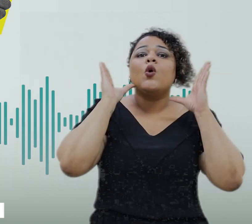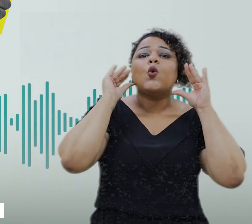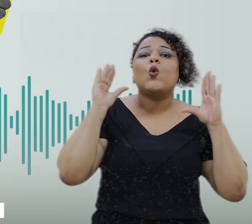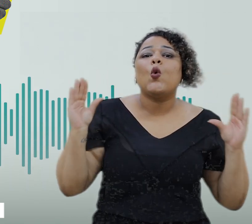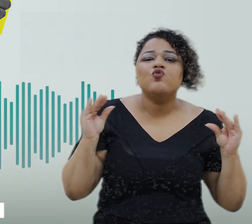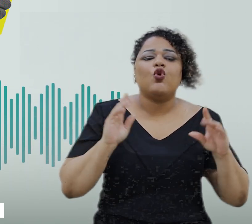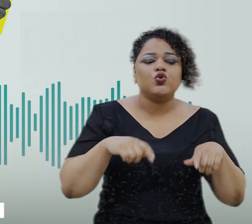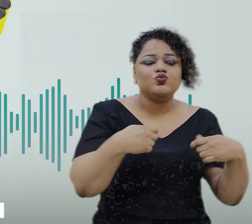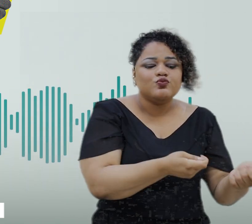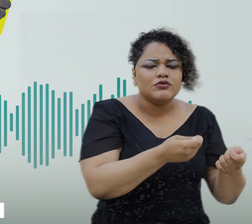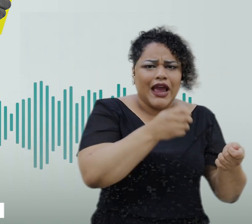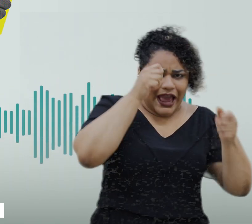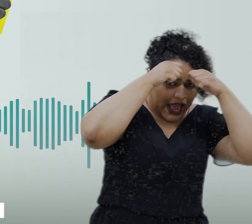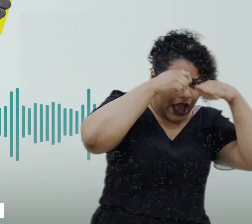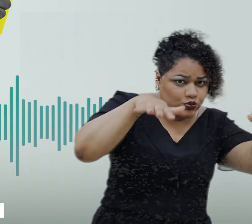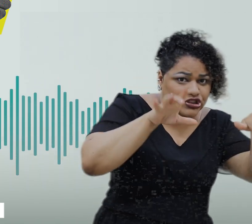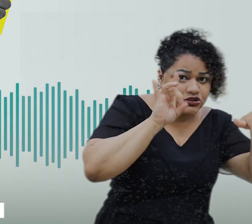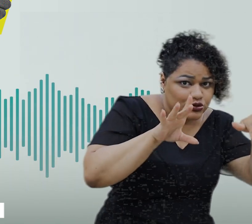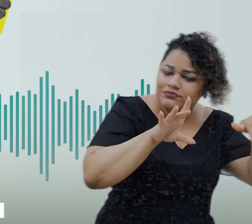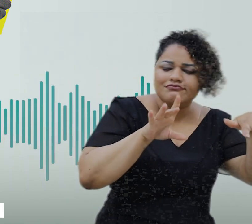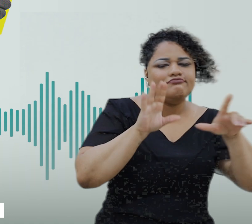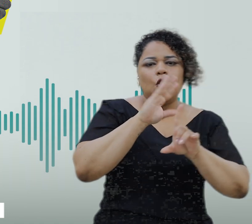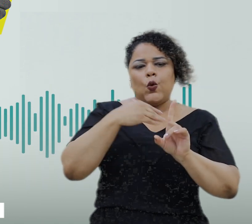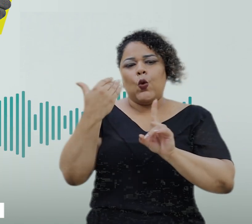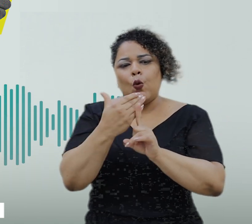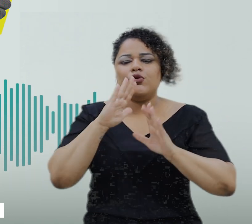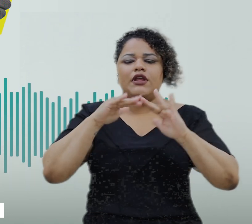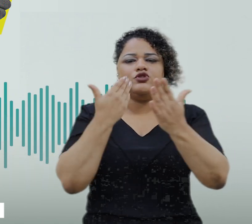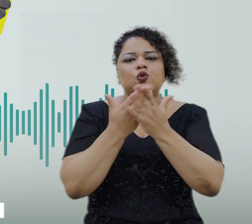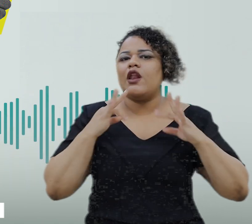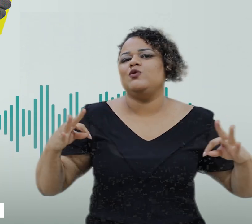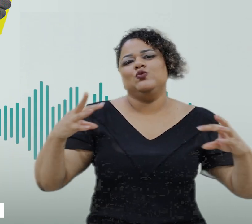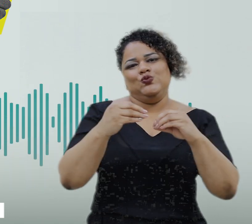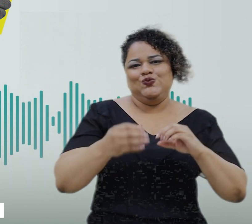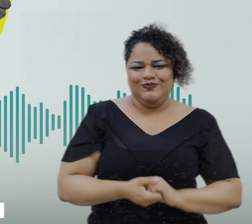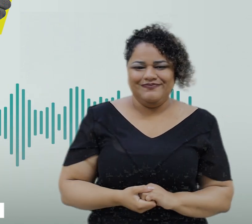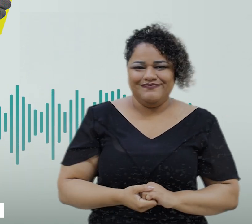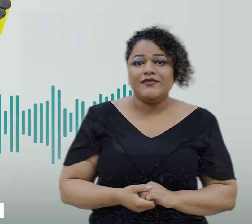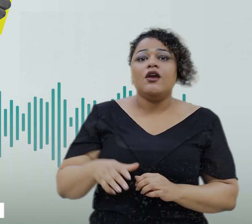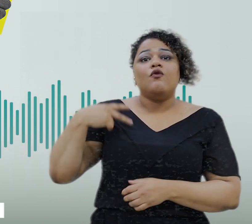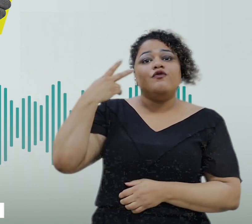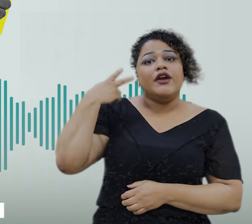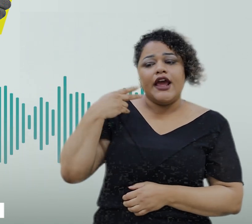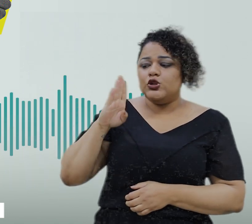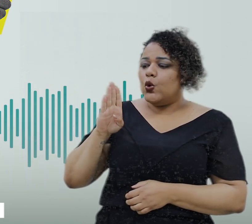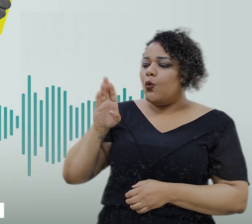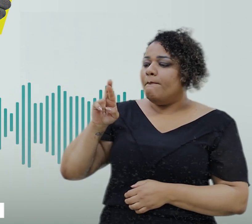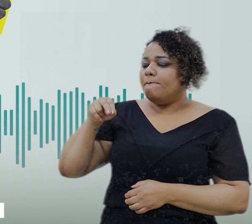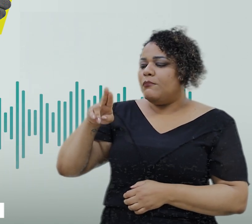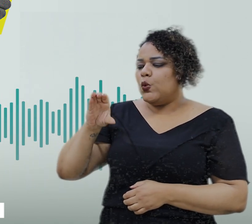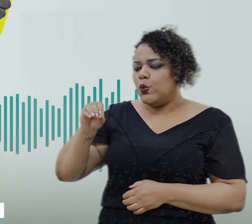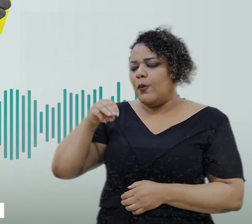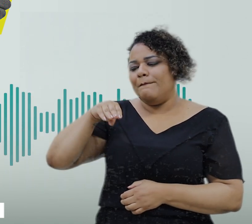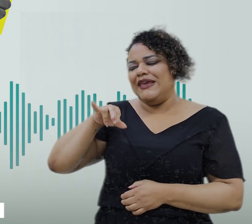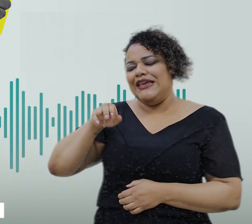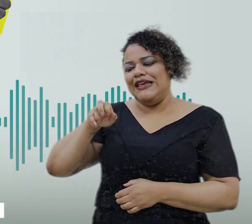apenas aos autistas, mas a toda a comunidade escolar. O vereador Bruno Miranda, autor da lei, conta como surgiu esta